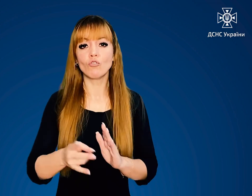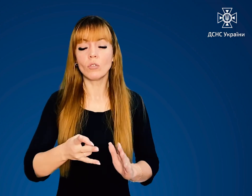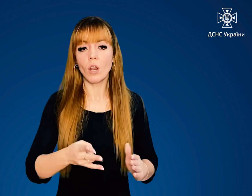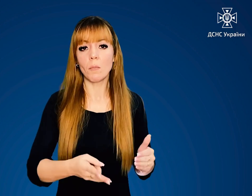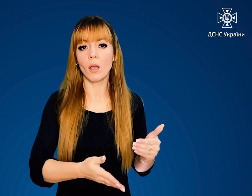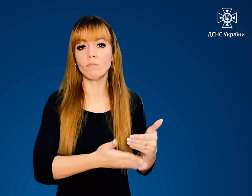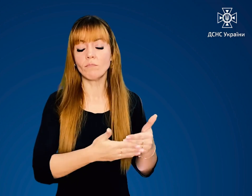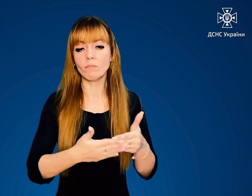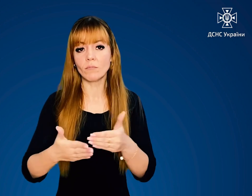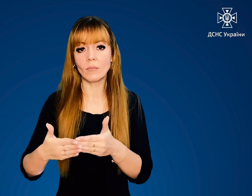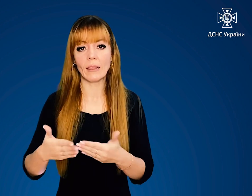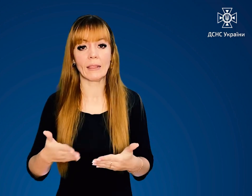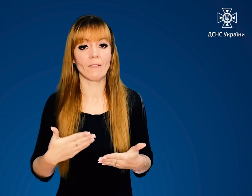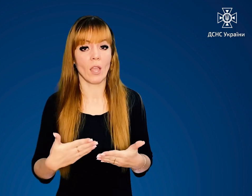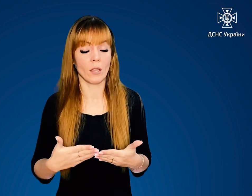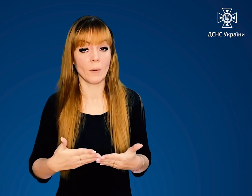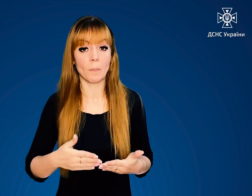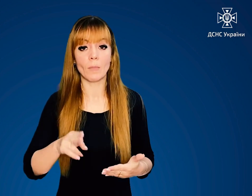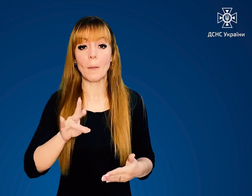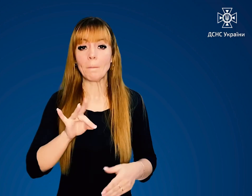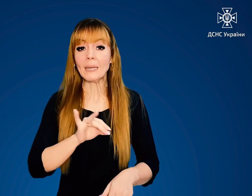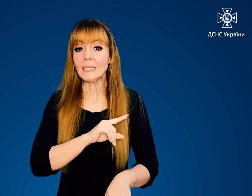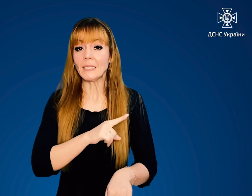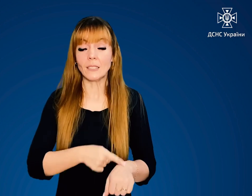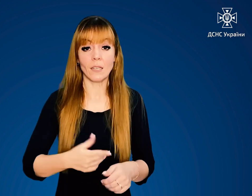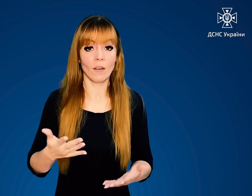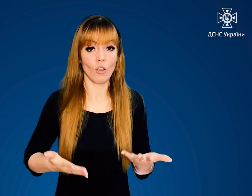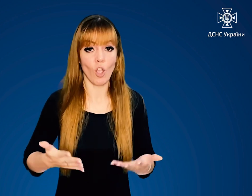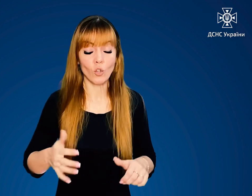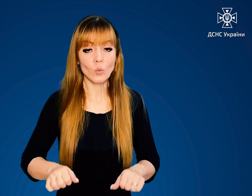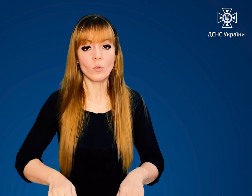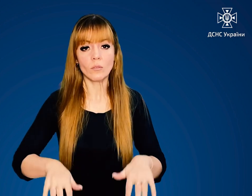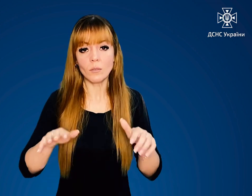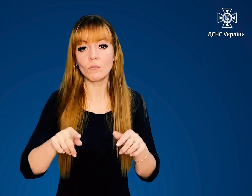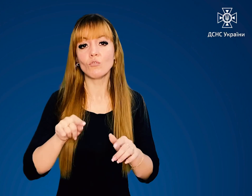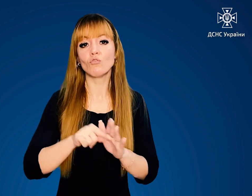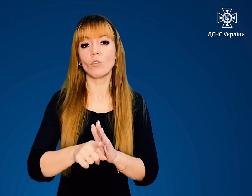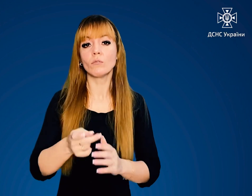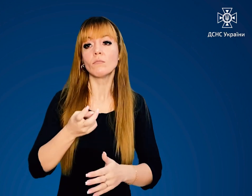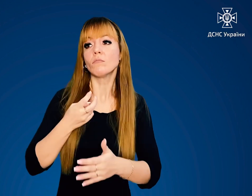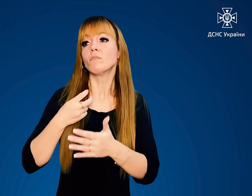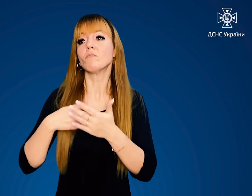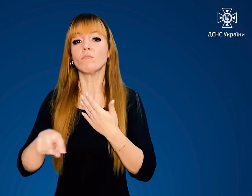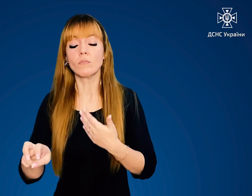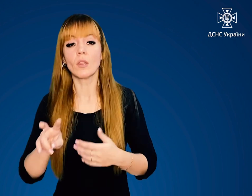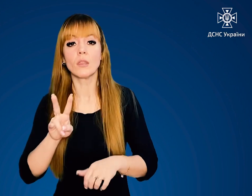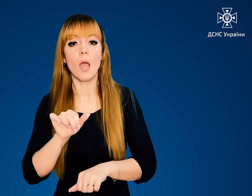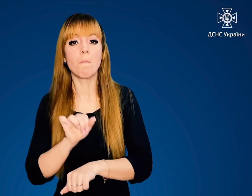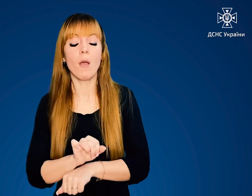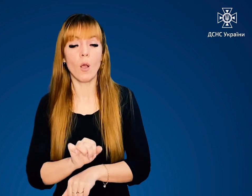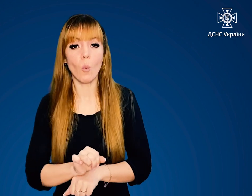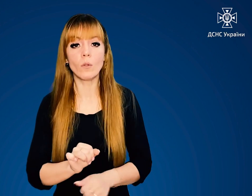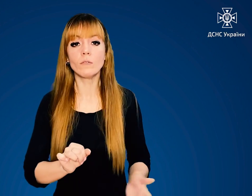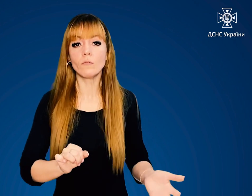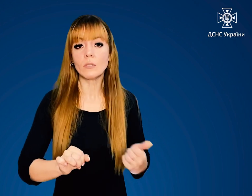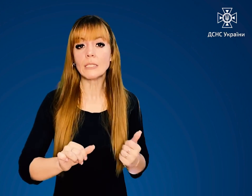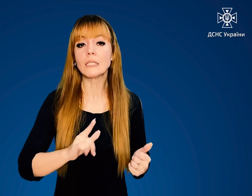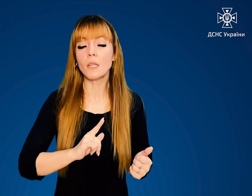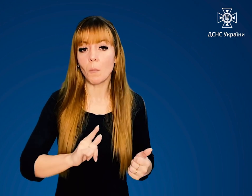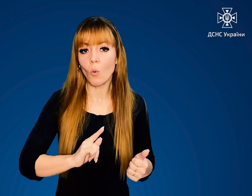виходять на них. А при сильній задимленості перейти на балкон, захопивши із собою вологу ковдру,